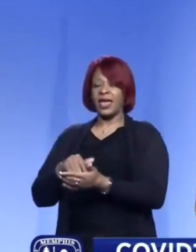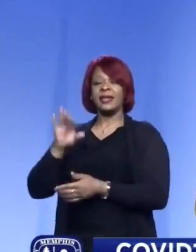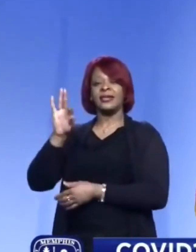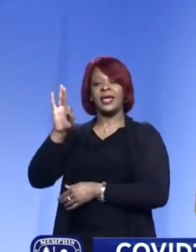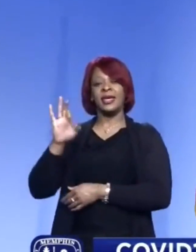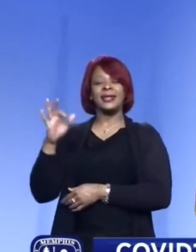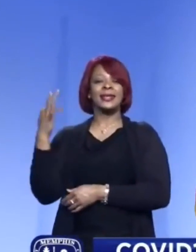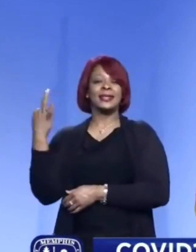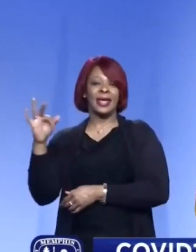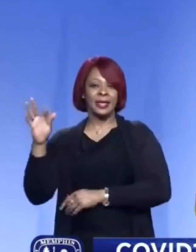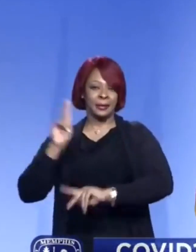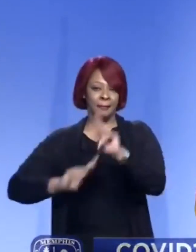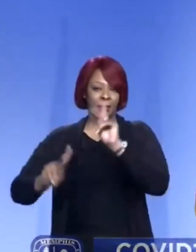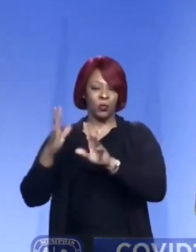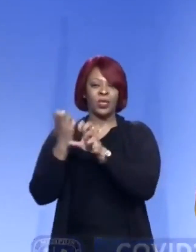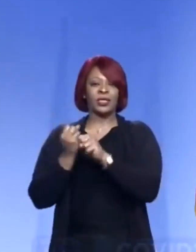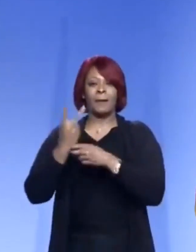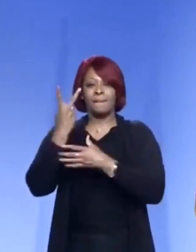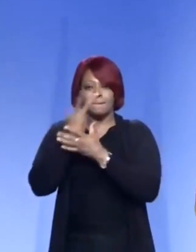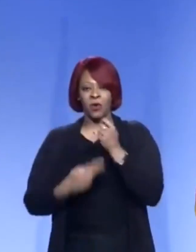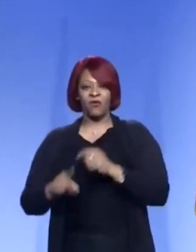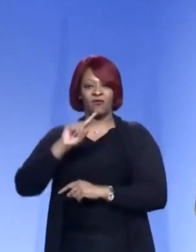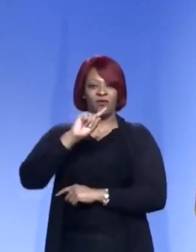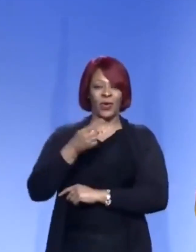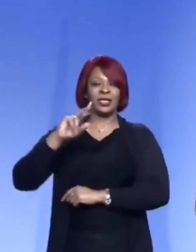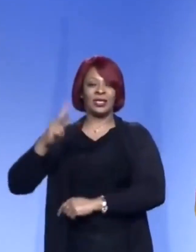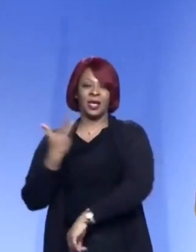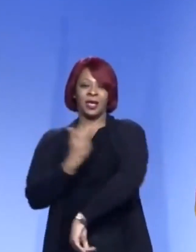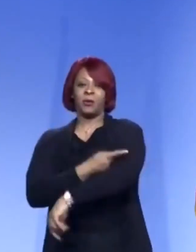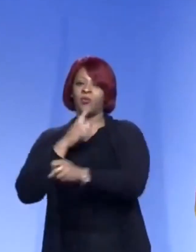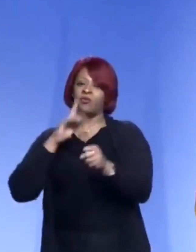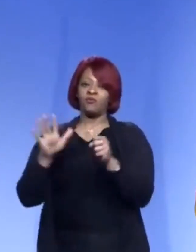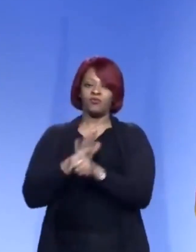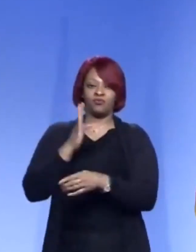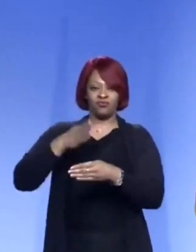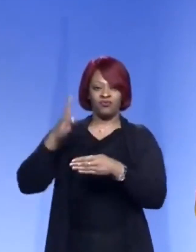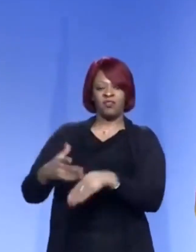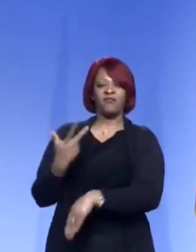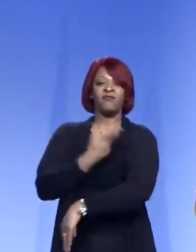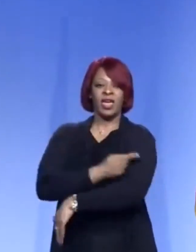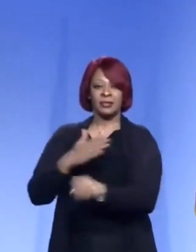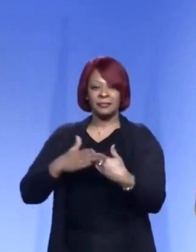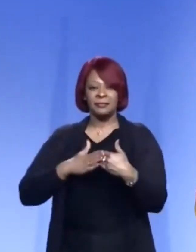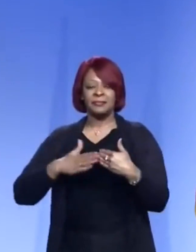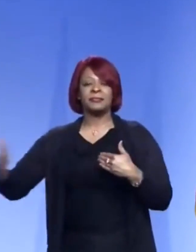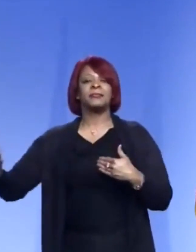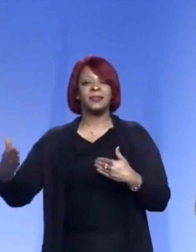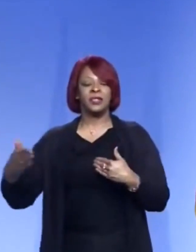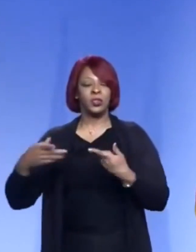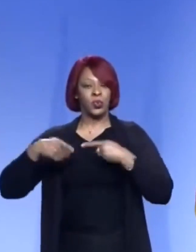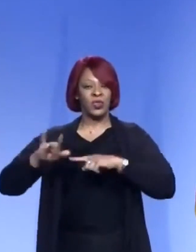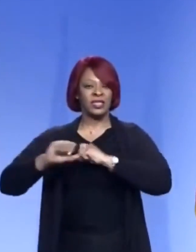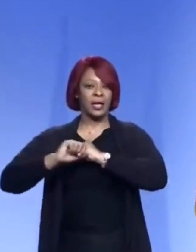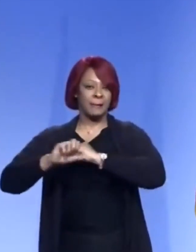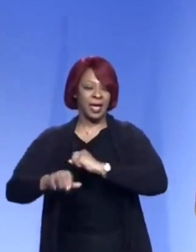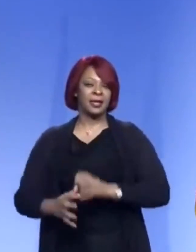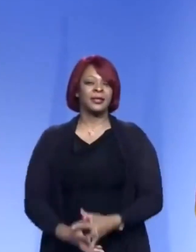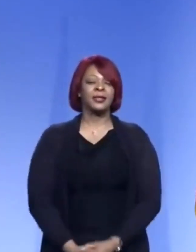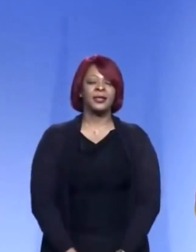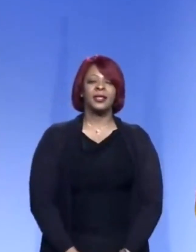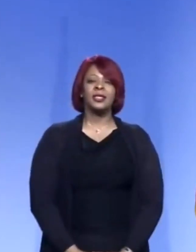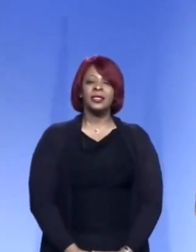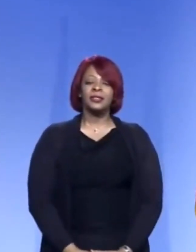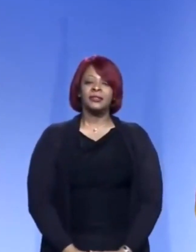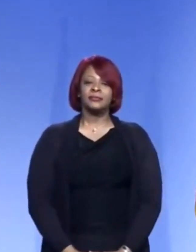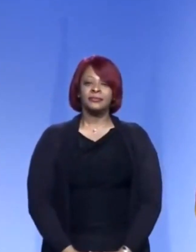47,919 personas ya han recibido ambas dosis y están completamente vacunadas. En cuanto a nuestros